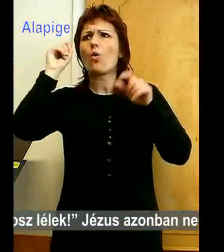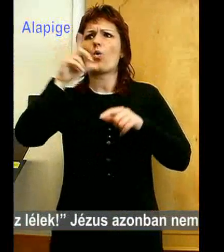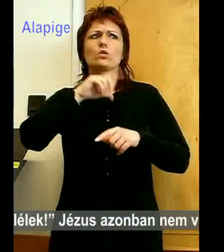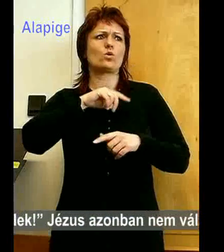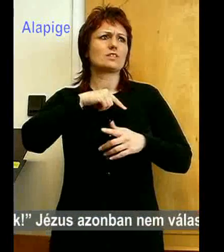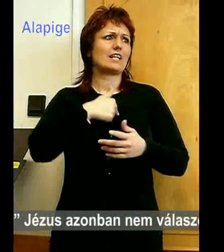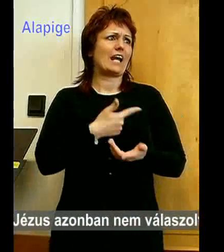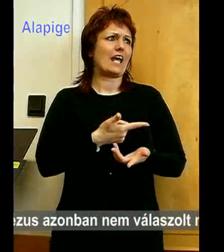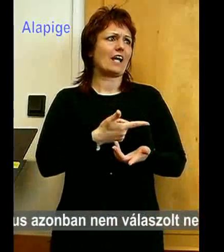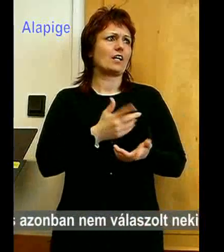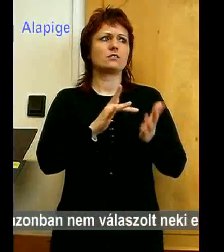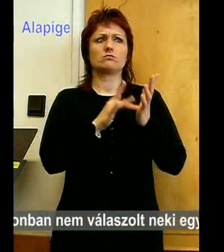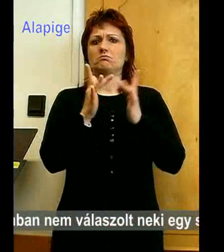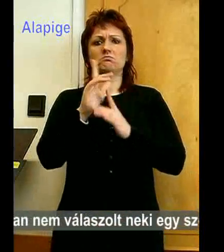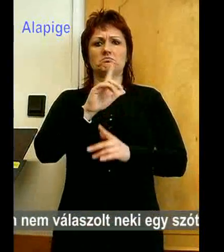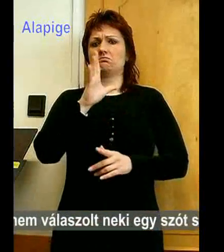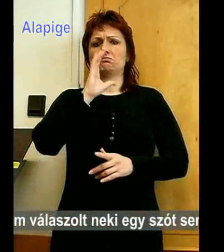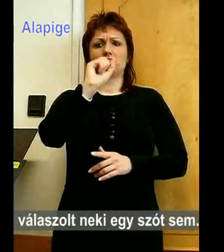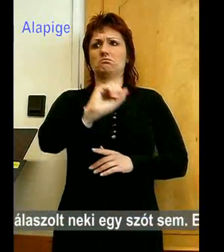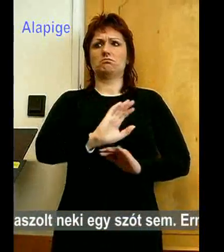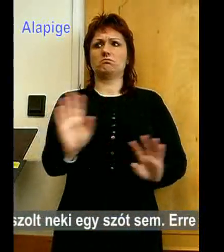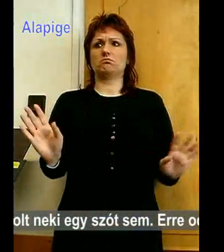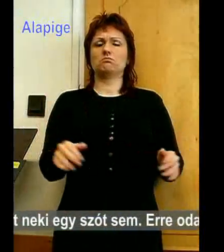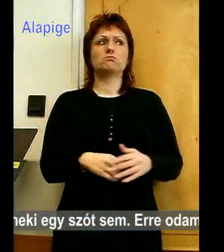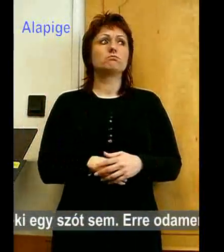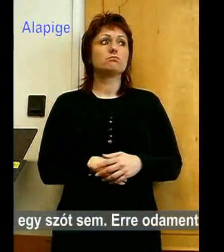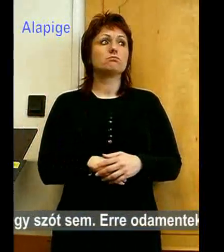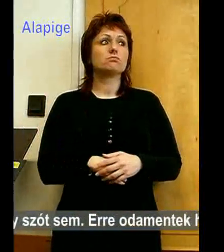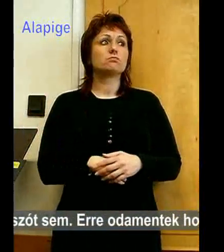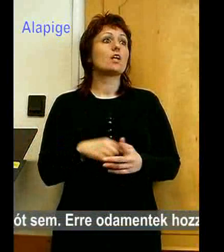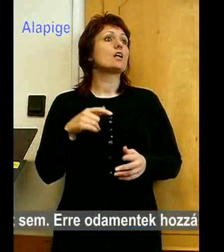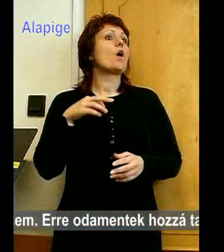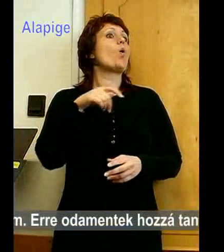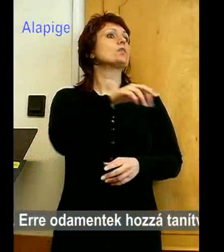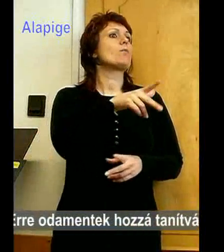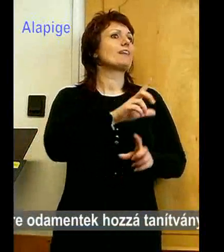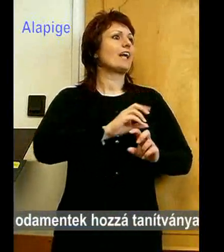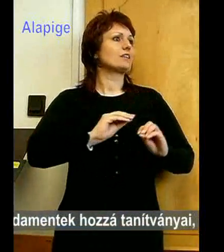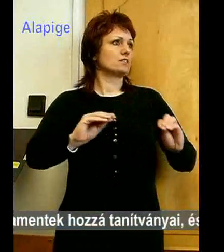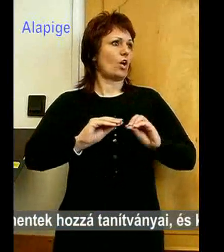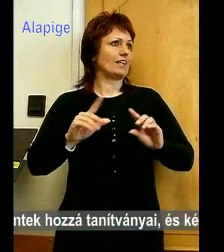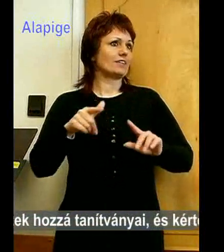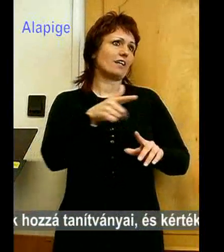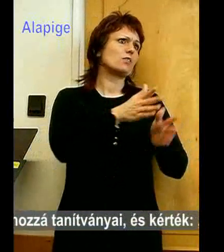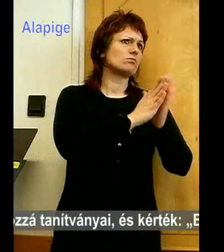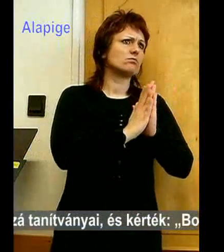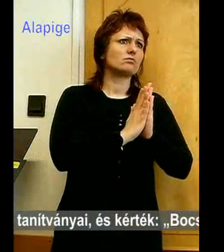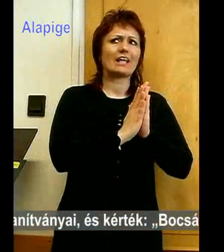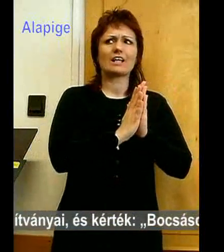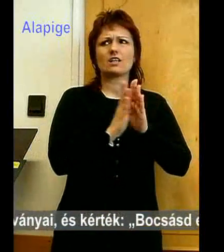azonban nem válaszolt neki egy szót sem. Erre oda mentek hozzá tanítványai és kérték, Bocsásd el,